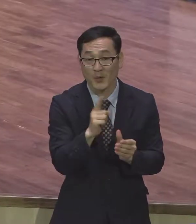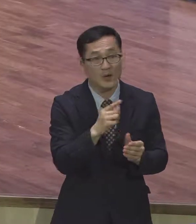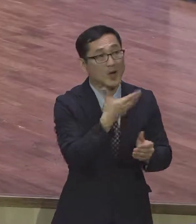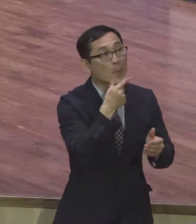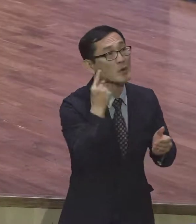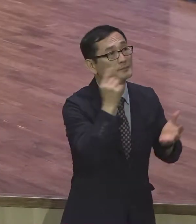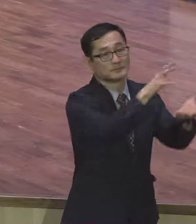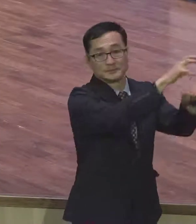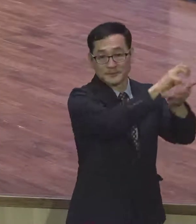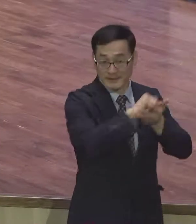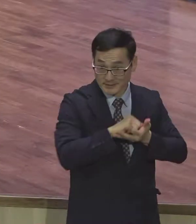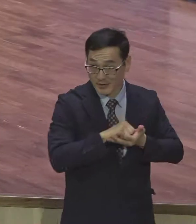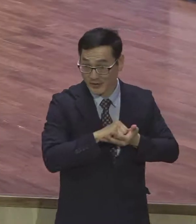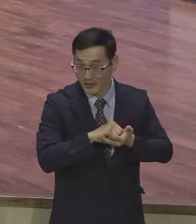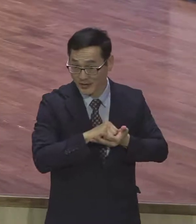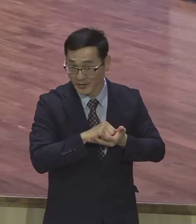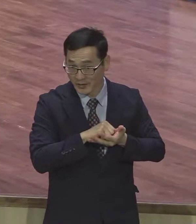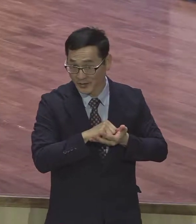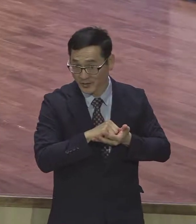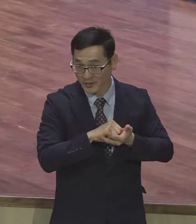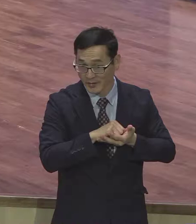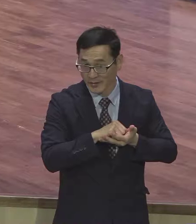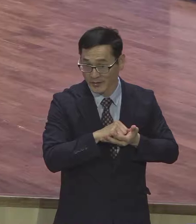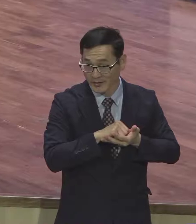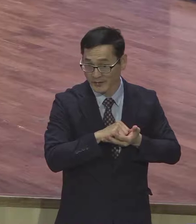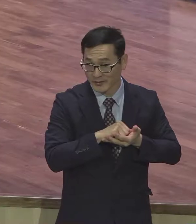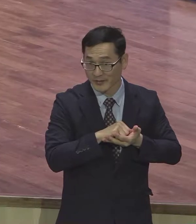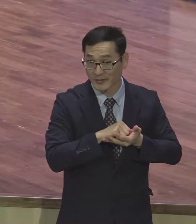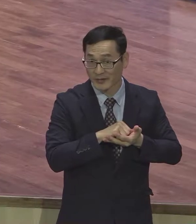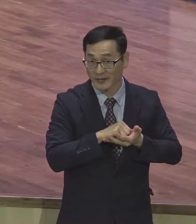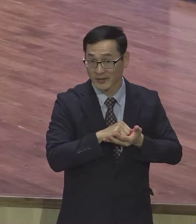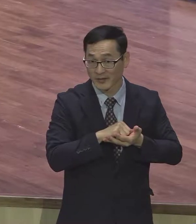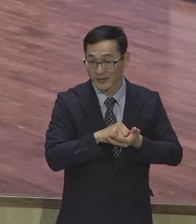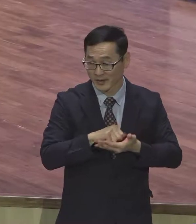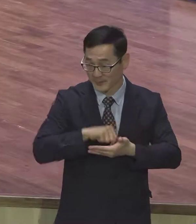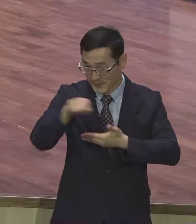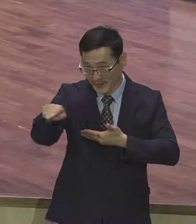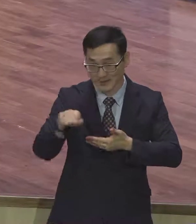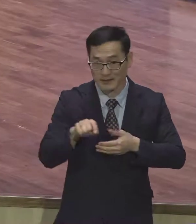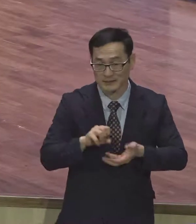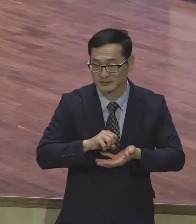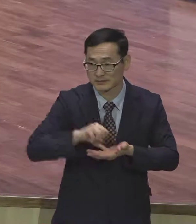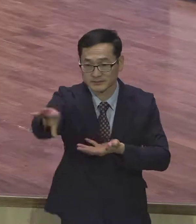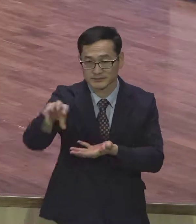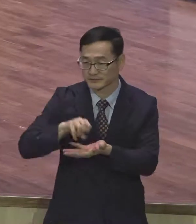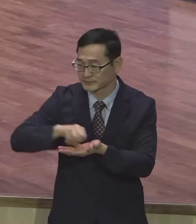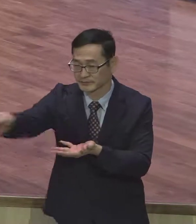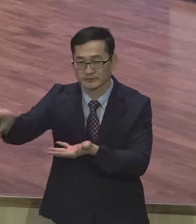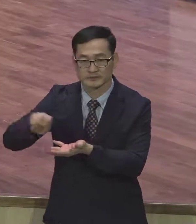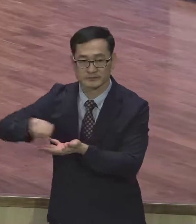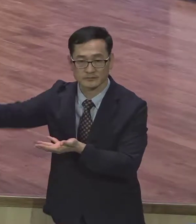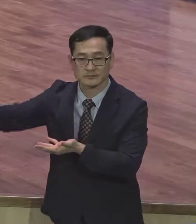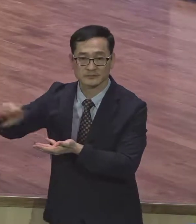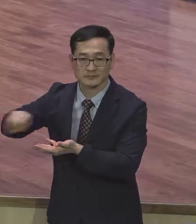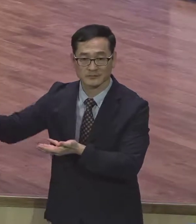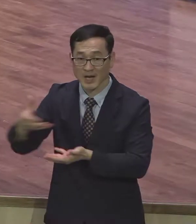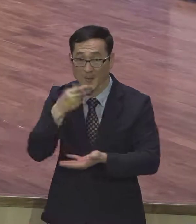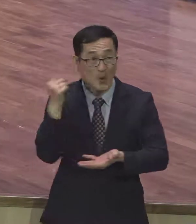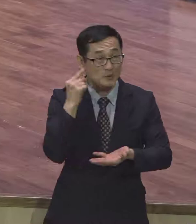빛을 비추는데 그 뭐예요 나가 밖에다가 밖에다가 이 보금을 증거하는 거예요 이 보금을 주는 겁니다 주는 거